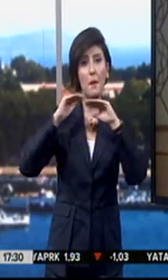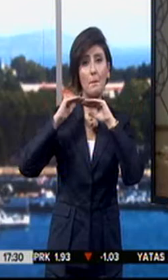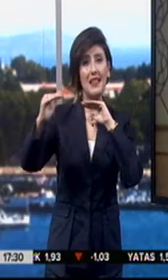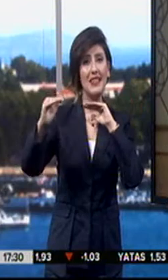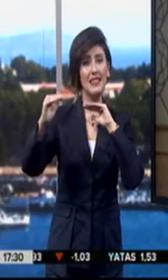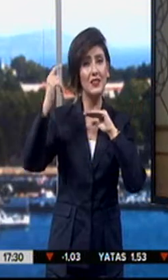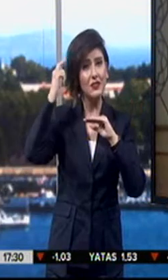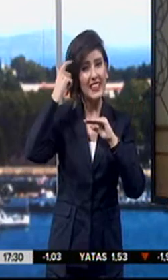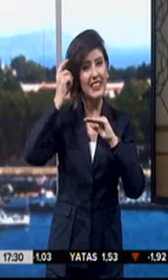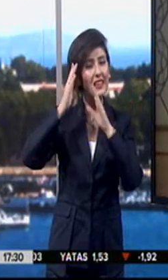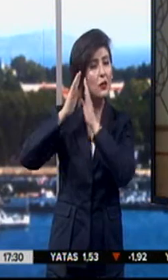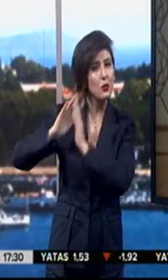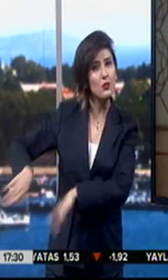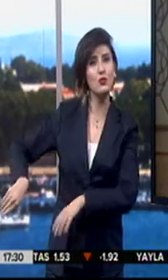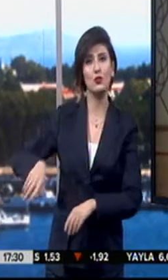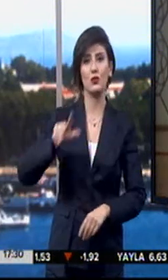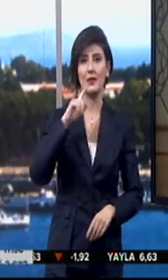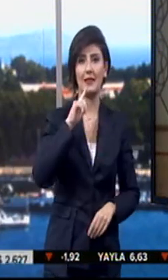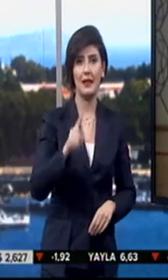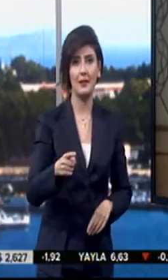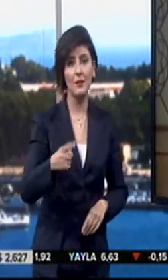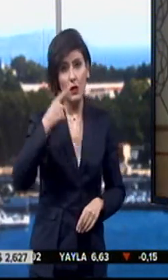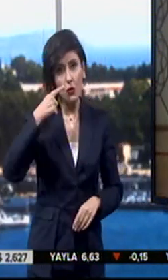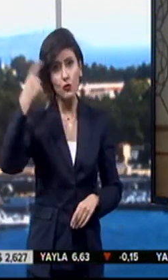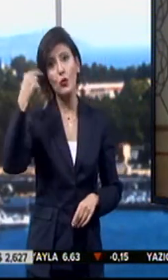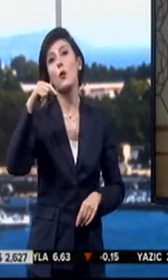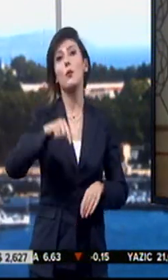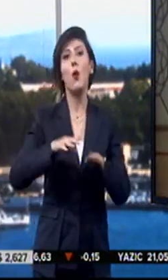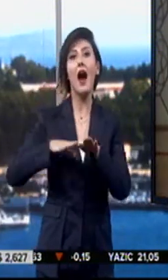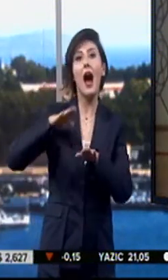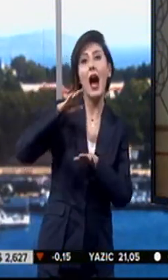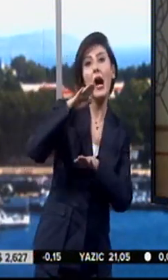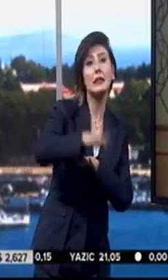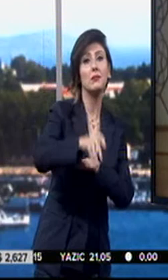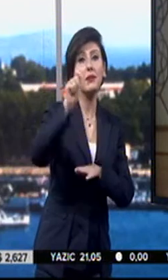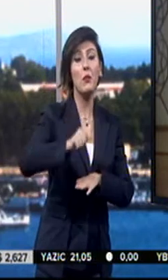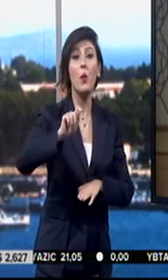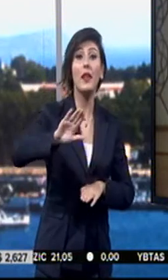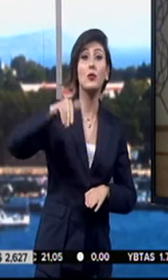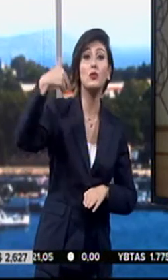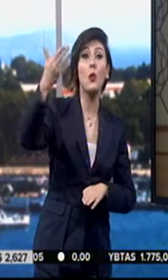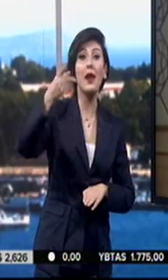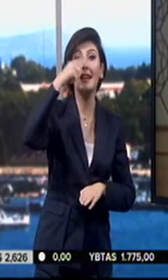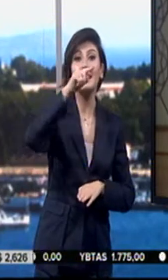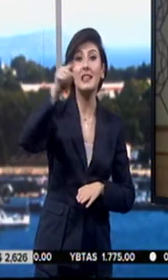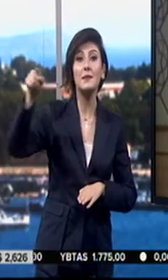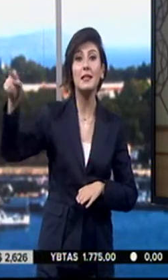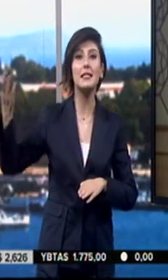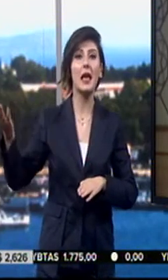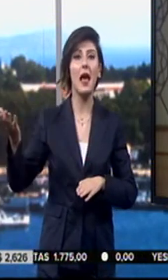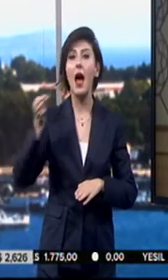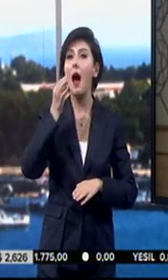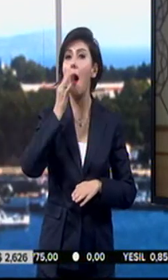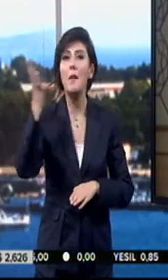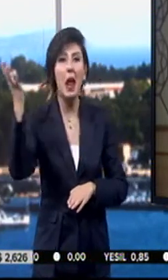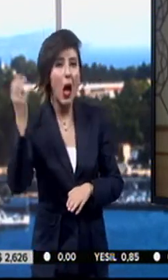Milletin gündeminden düşsün çağrısı yaptı. Cumhurbaşkanı bu adım atılsın ondan sonra da kimse kuşlardan